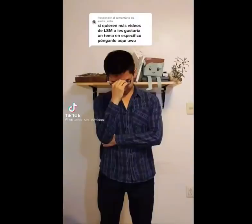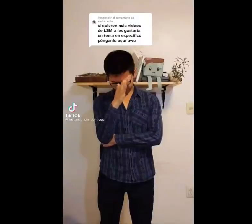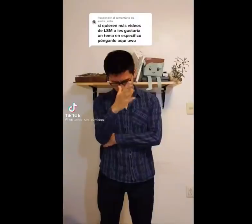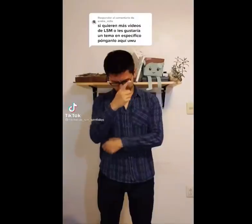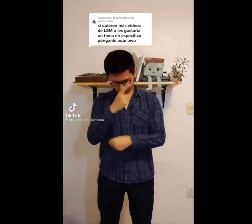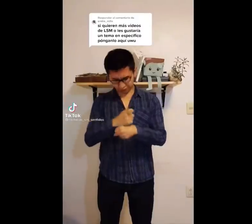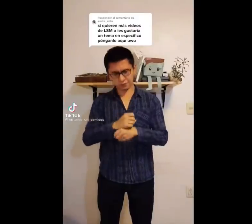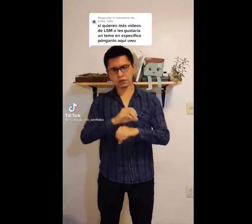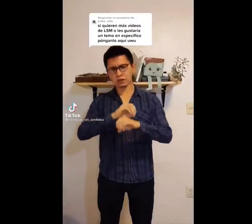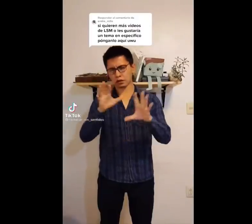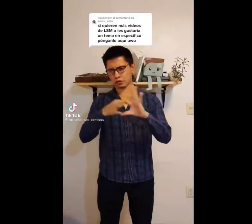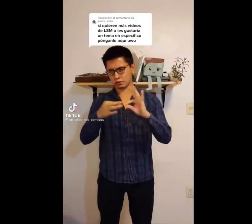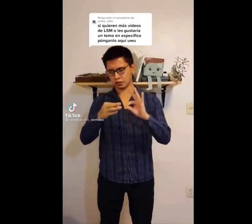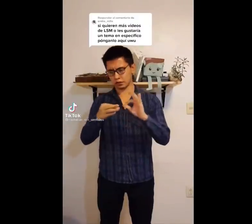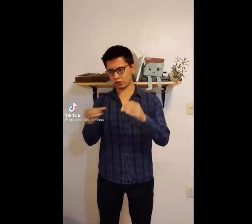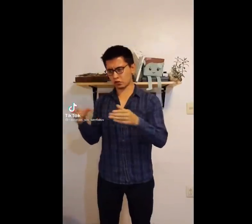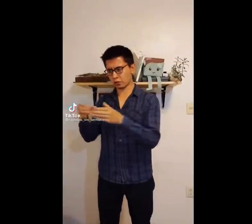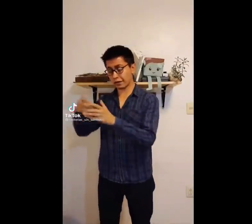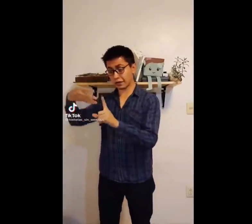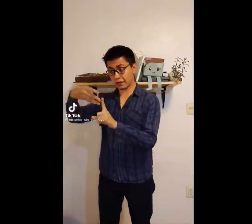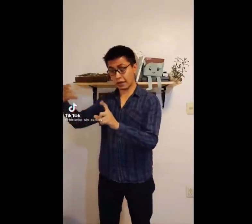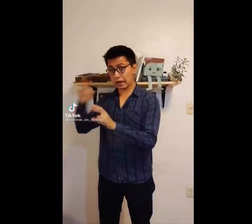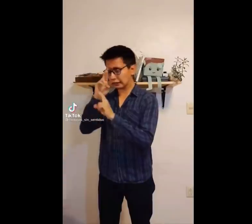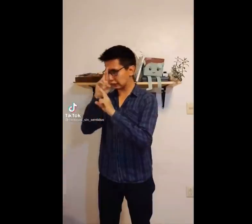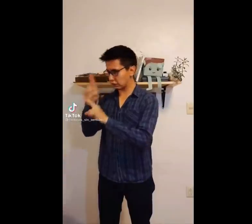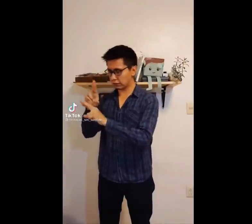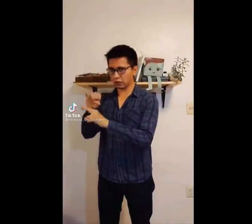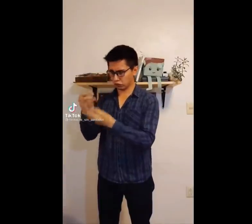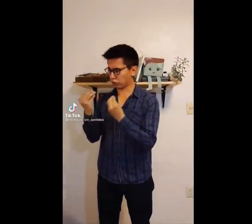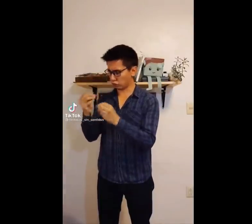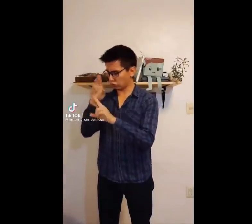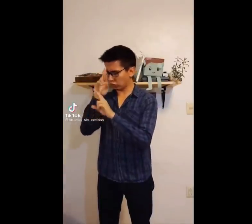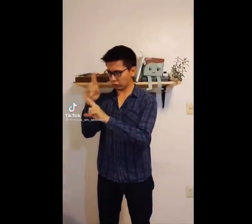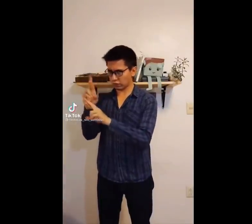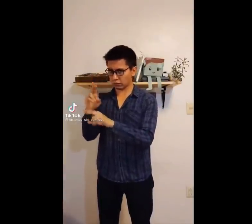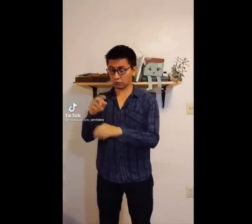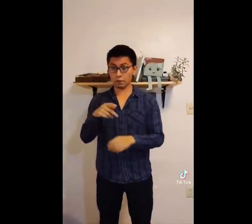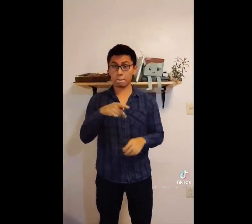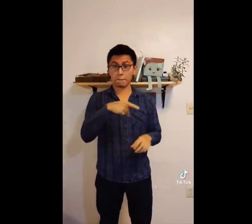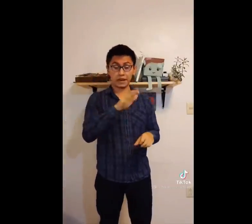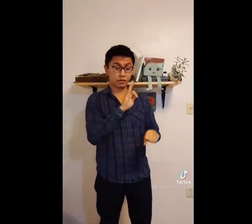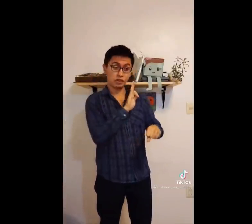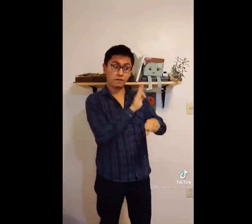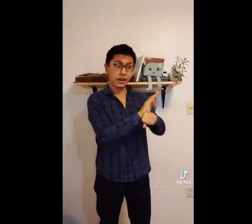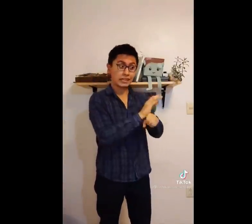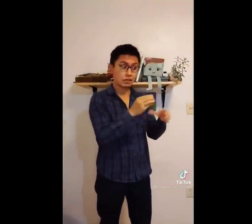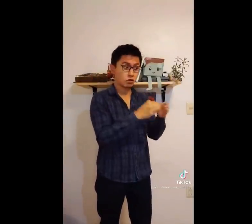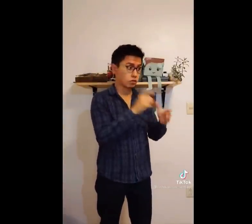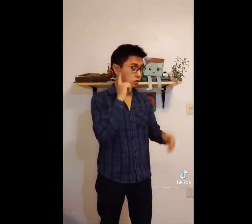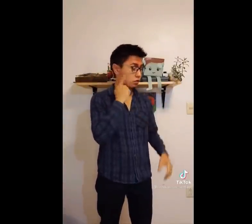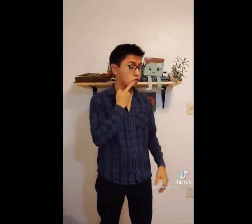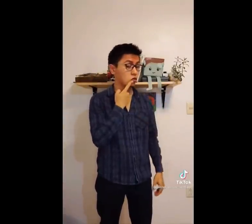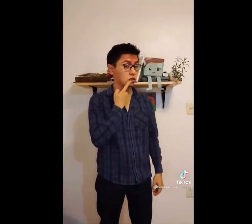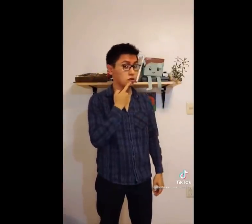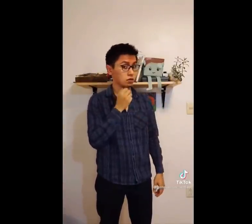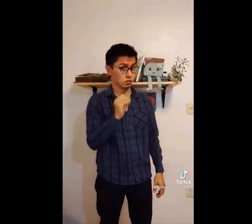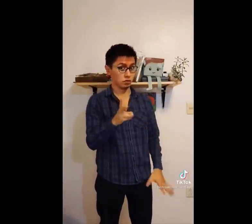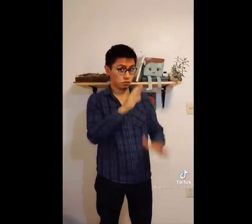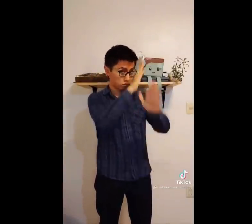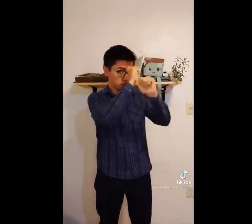Primero quiero decirles que esto no es en contra de la comunidad LGBT. Les tengo mucho respeto. Esto es en defensa de la comunidad sorda. ¿Estamos de acuerdo?